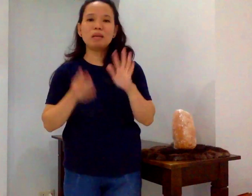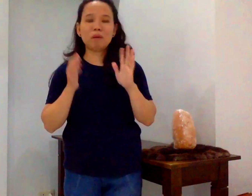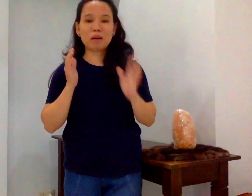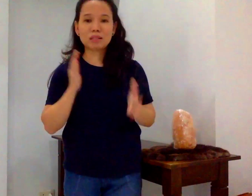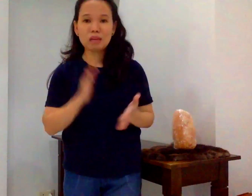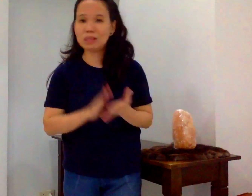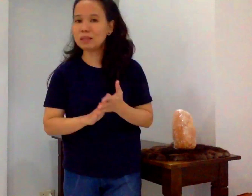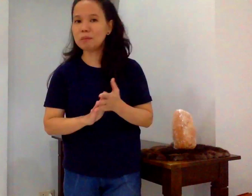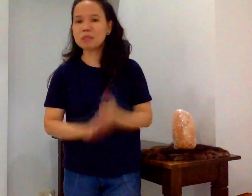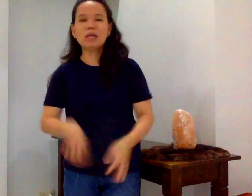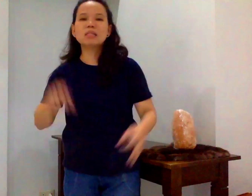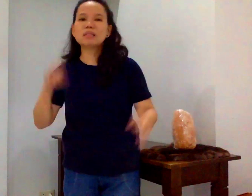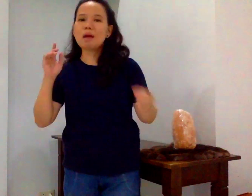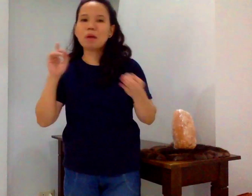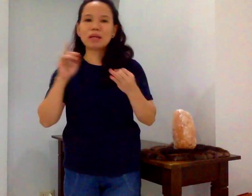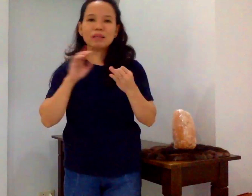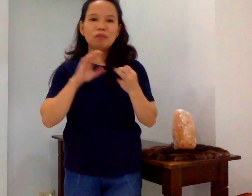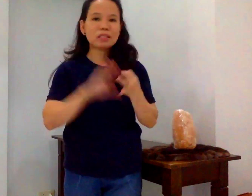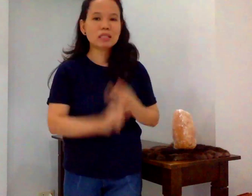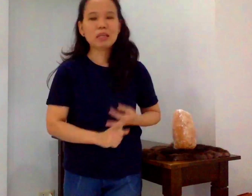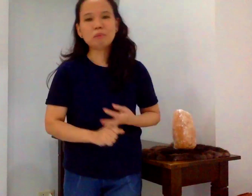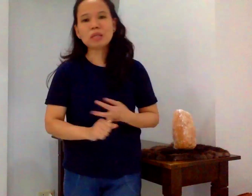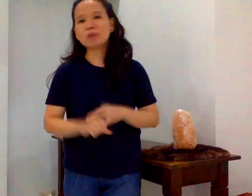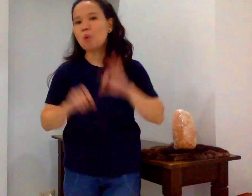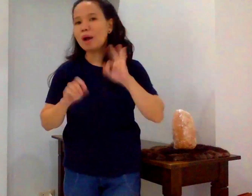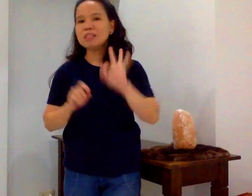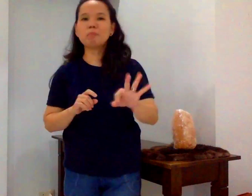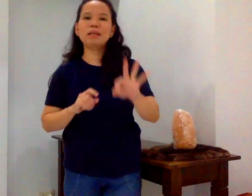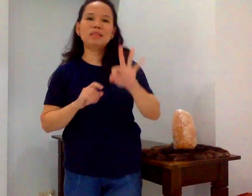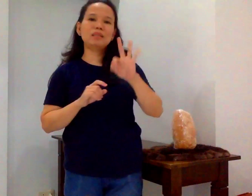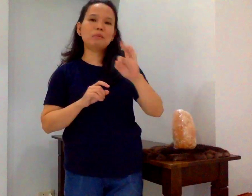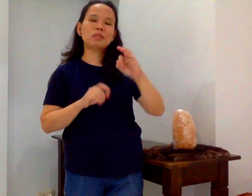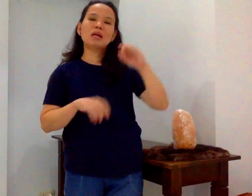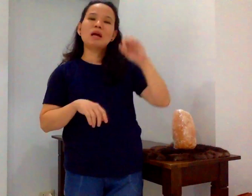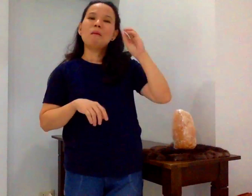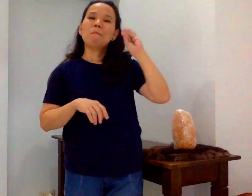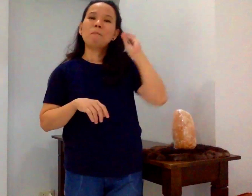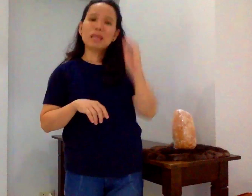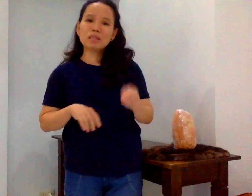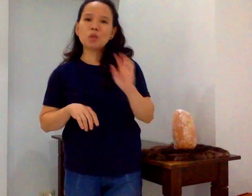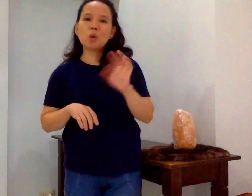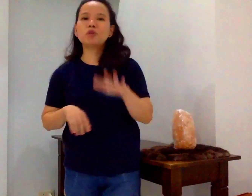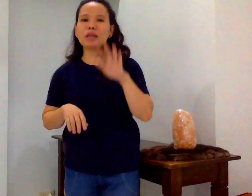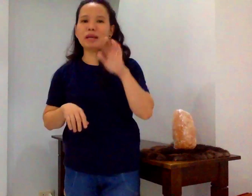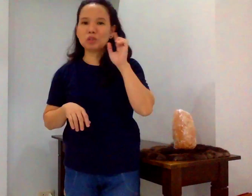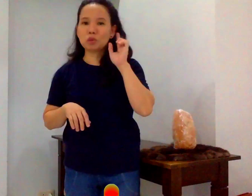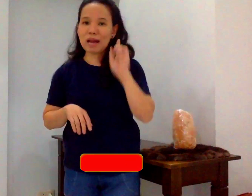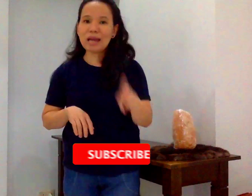ibang mga saving tips, stock market investing tips, at wise spending tips, please don't forget to like,